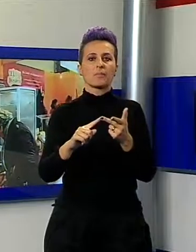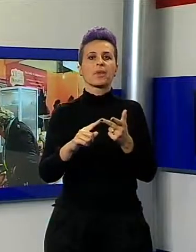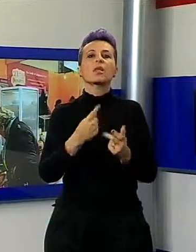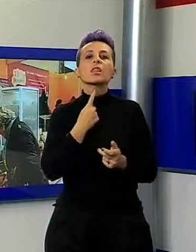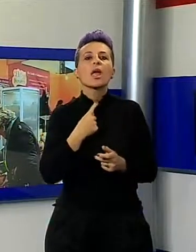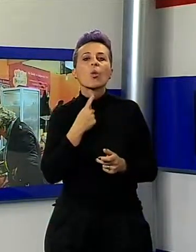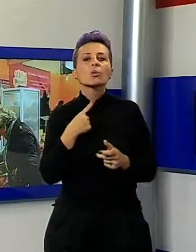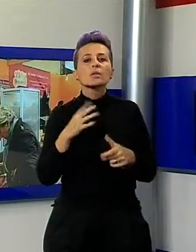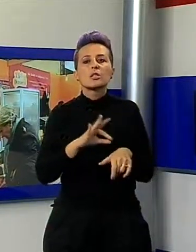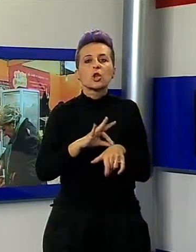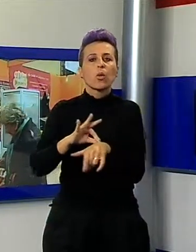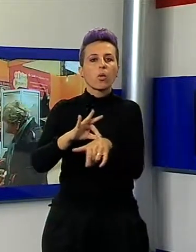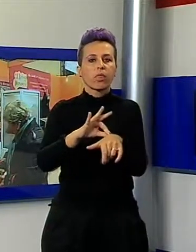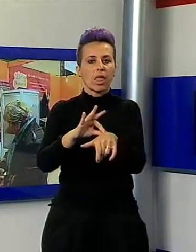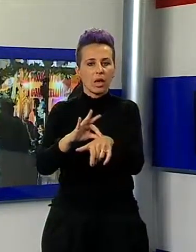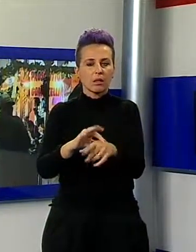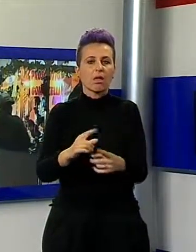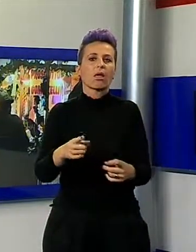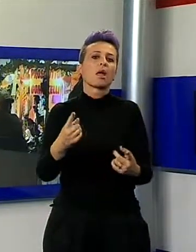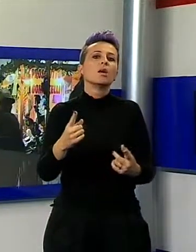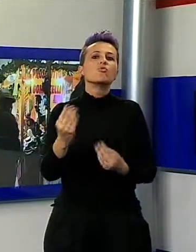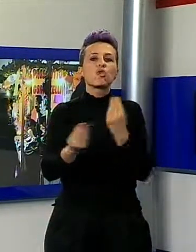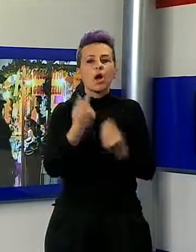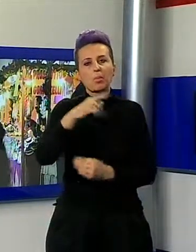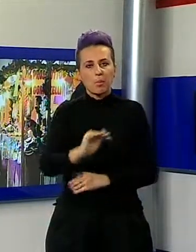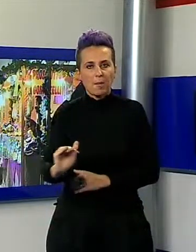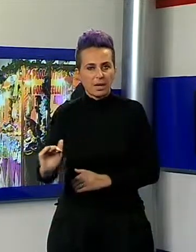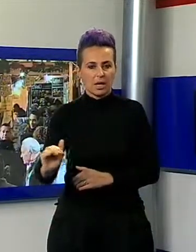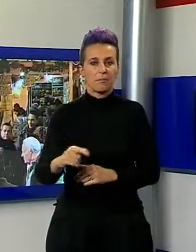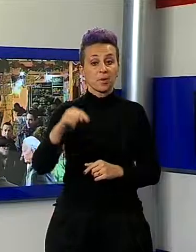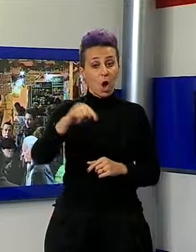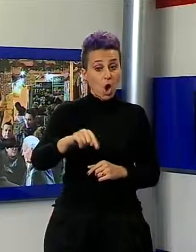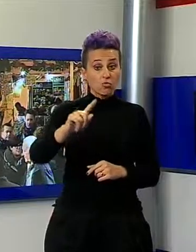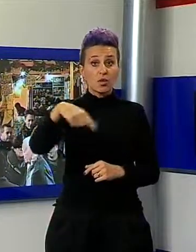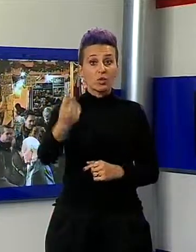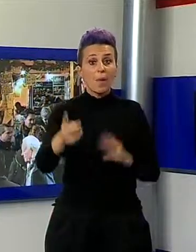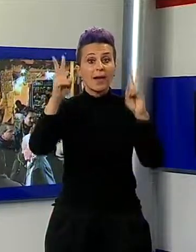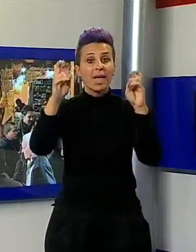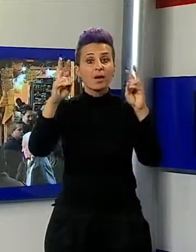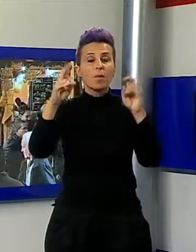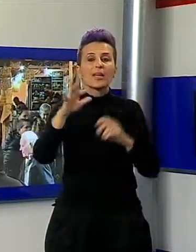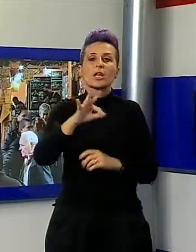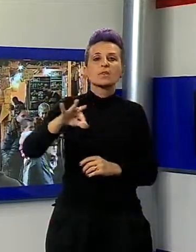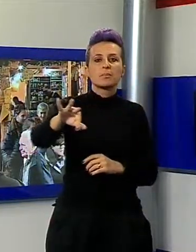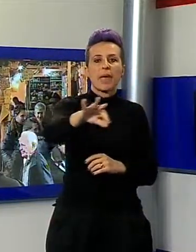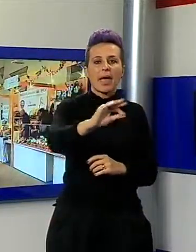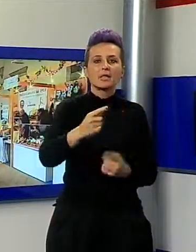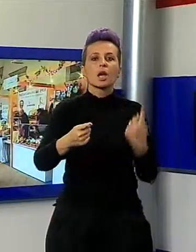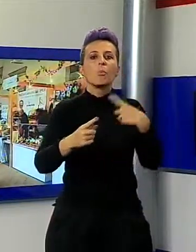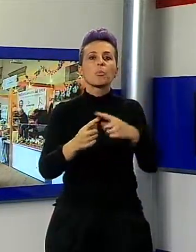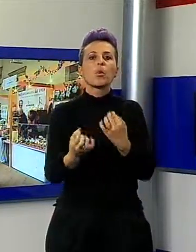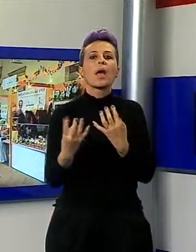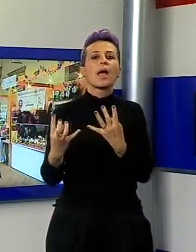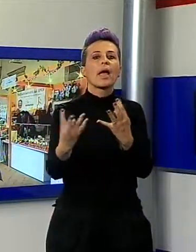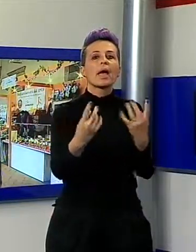piccoli. Ogni fine settimana avrà un tema di fondo, oggi e domani l'argomento sono le spezie e le erbe spontanee.